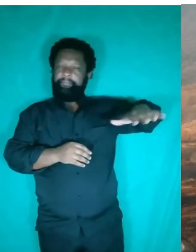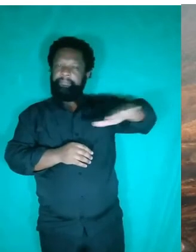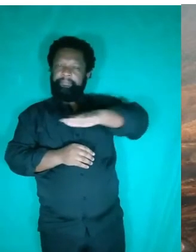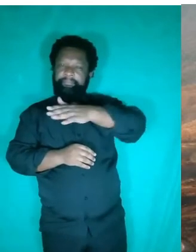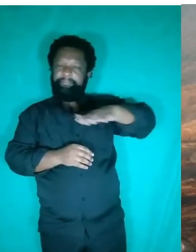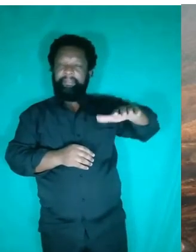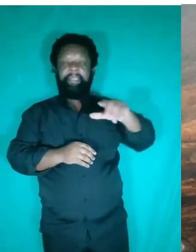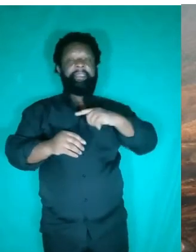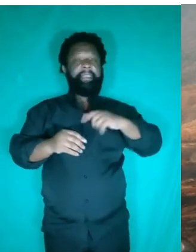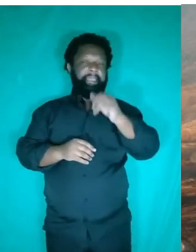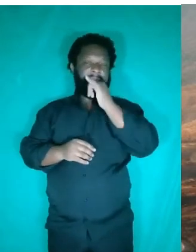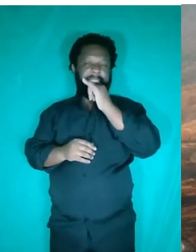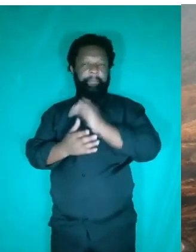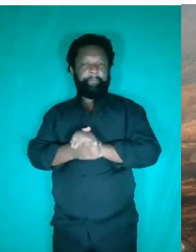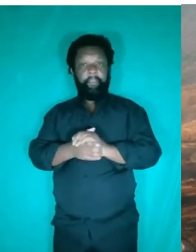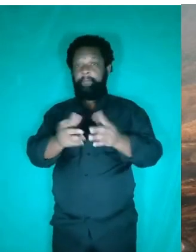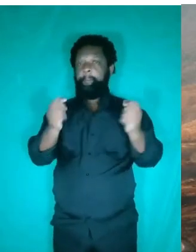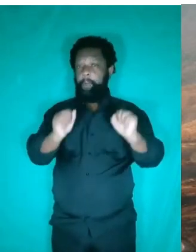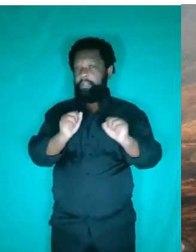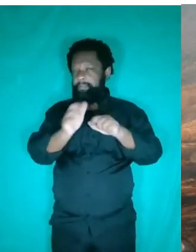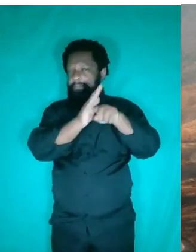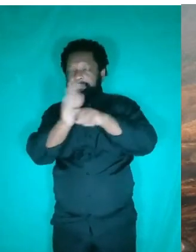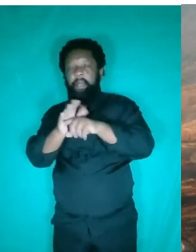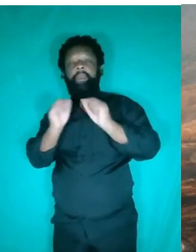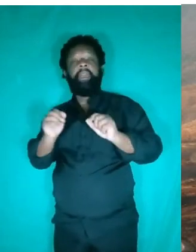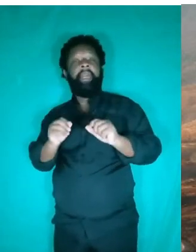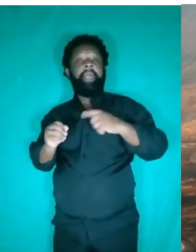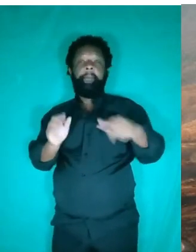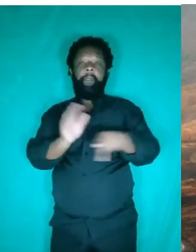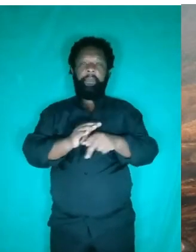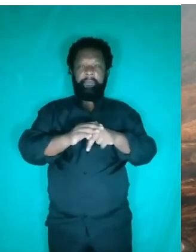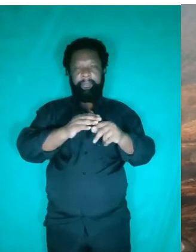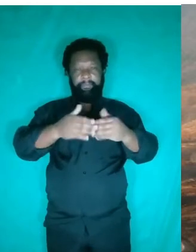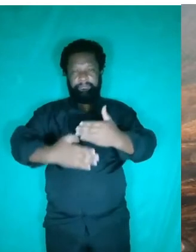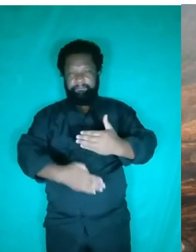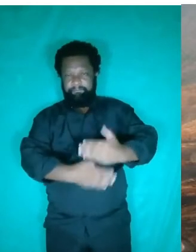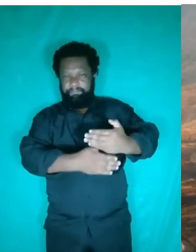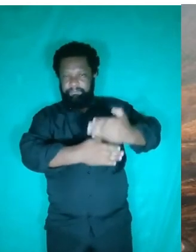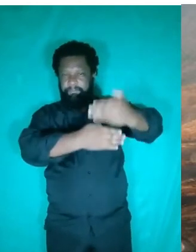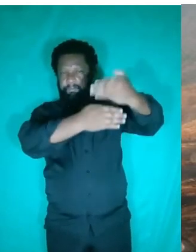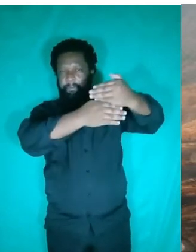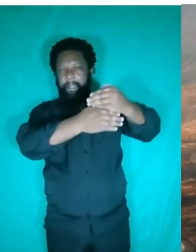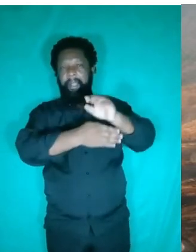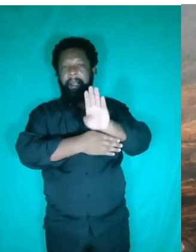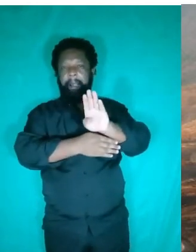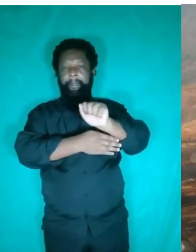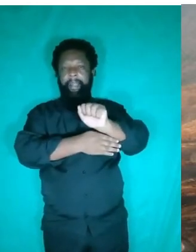coloquei uma situação problema, para que nós possamos analisar, que é a situação de uma barragem. Aí, a reflexão que